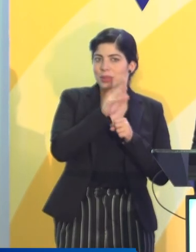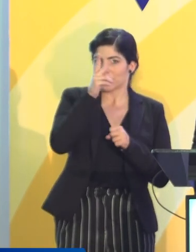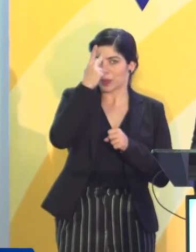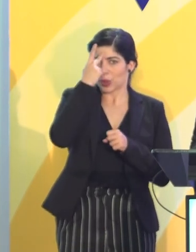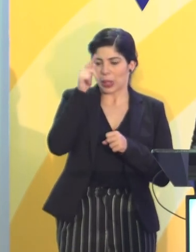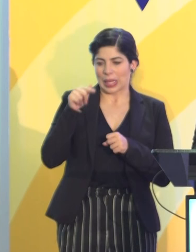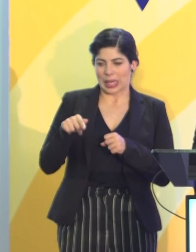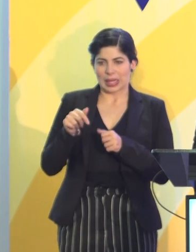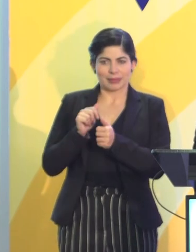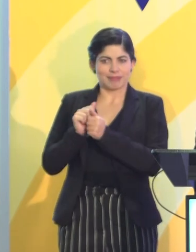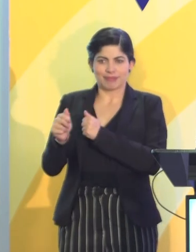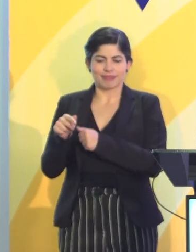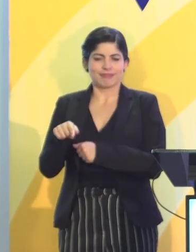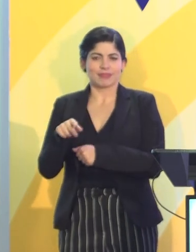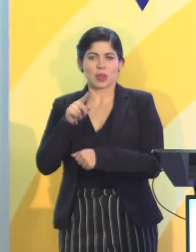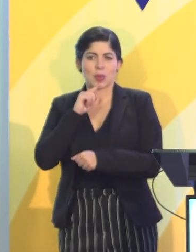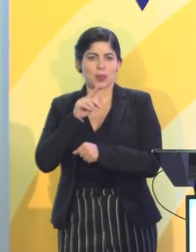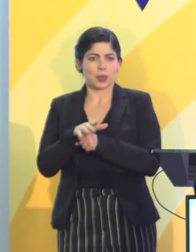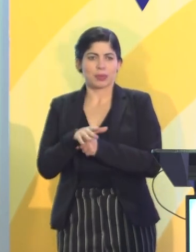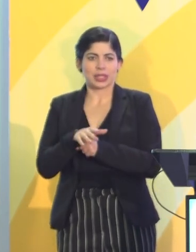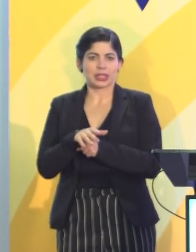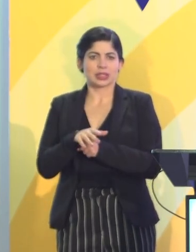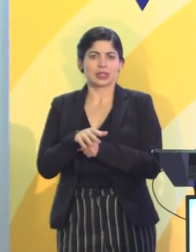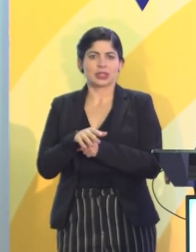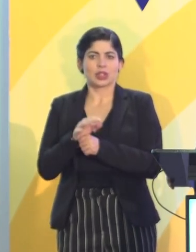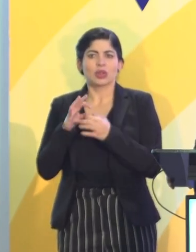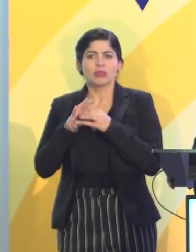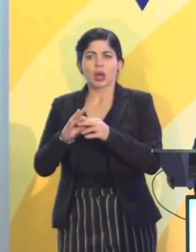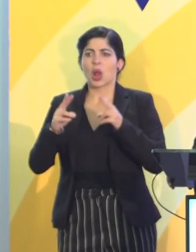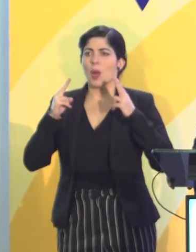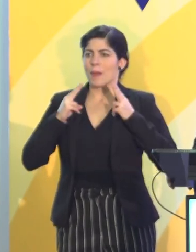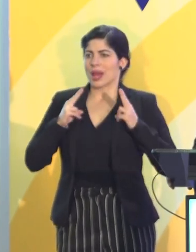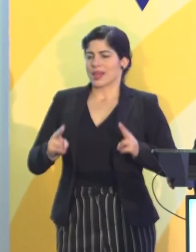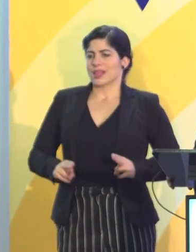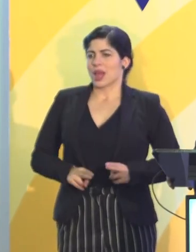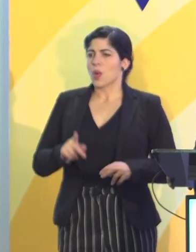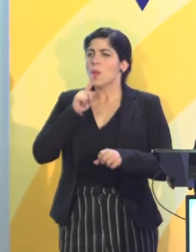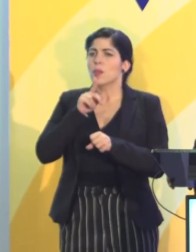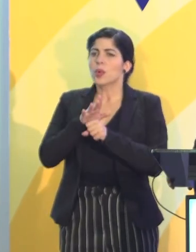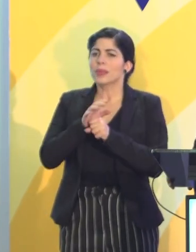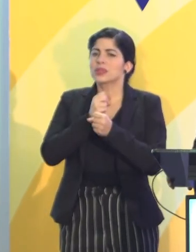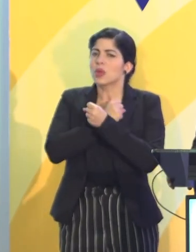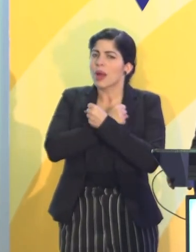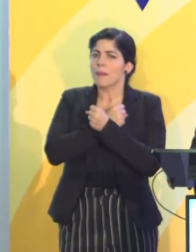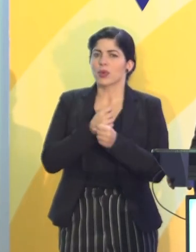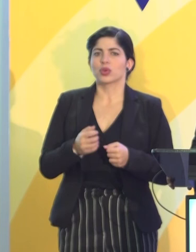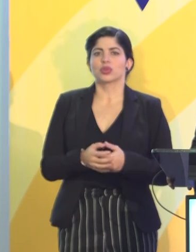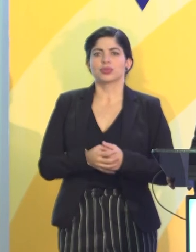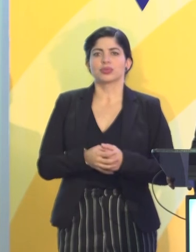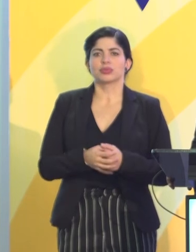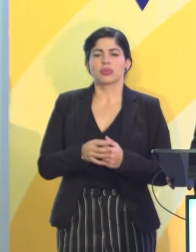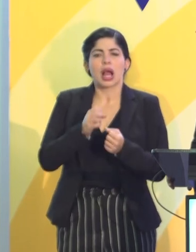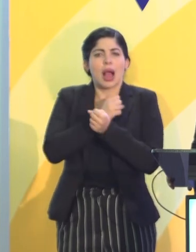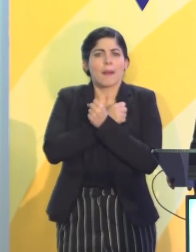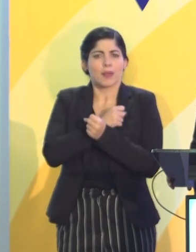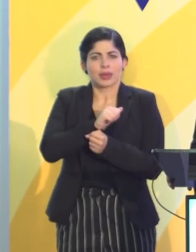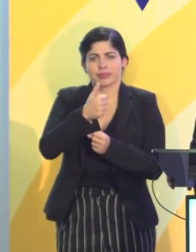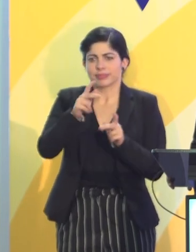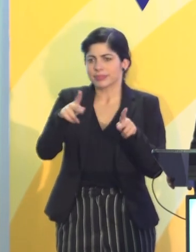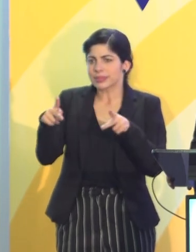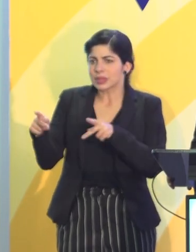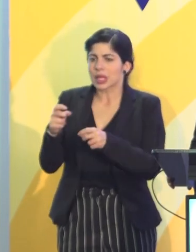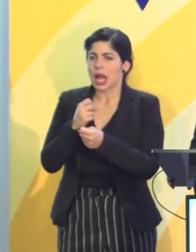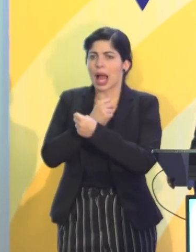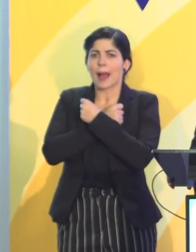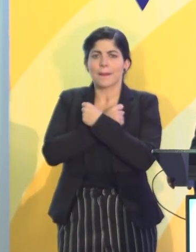este es un compromiso con la humanidad, es un compromiso de amor, de amor al prójimo, de